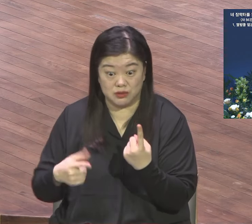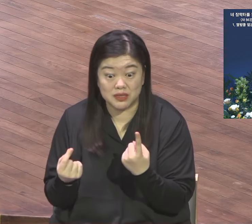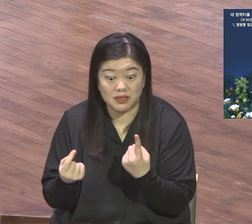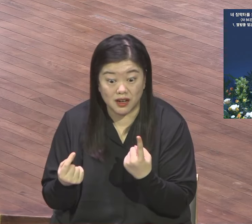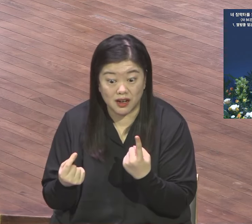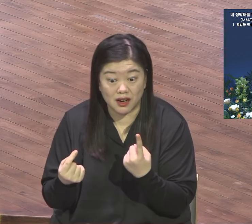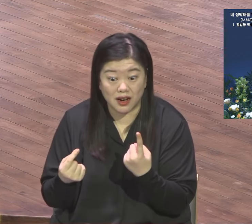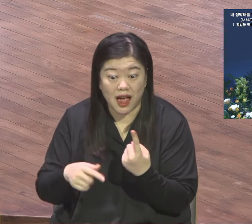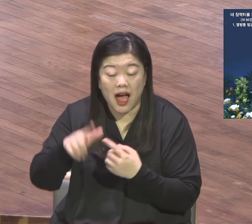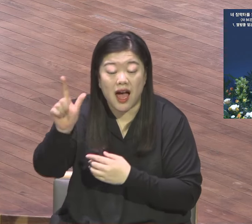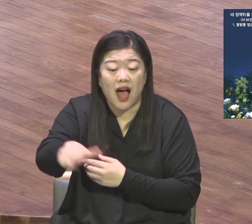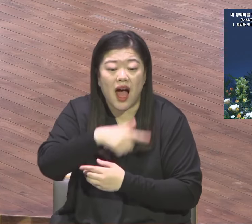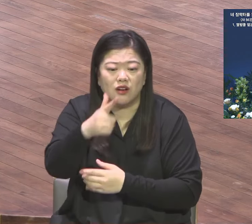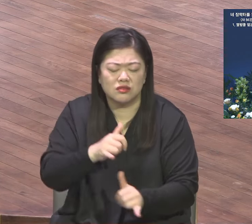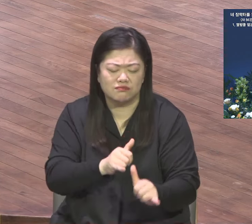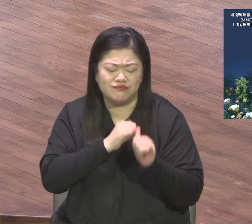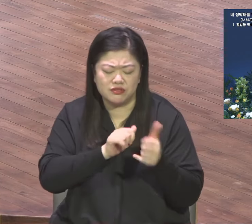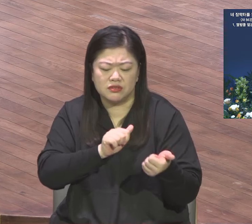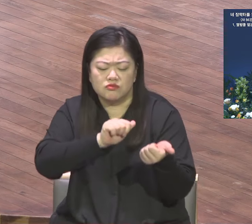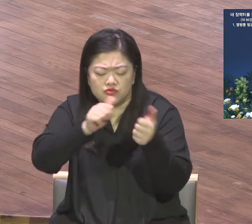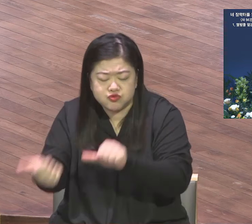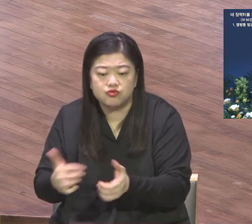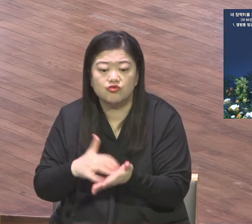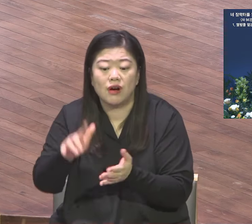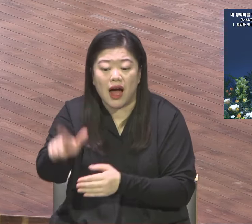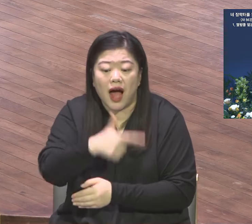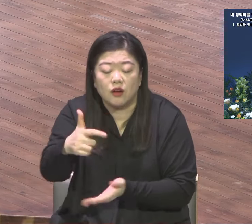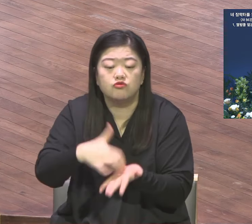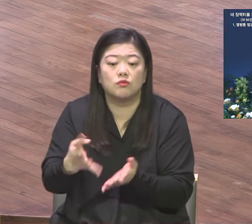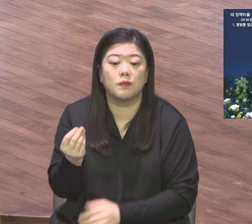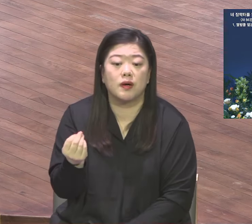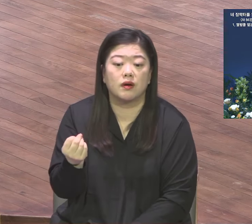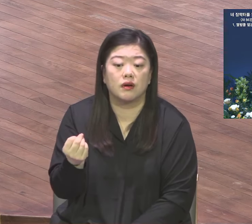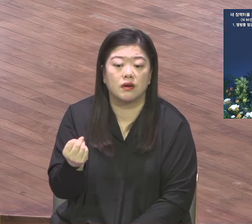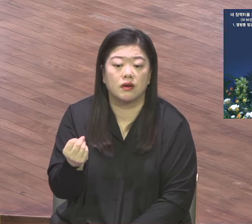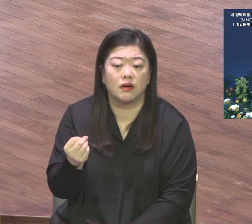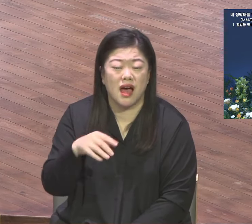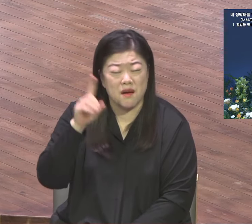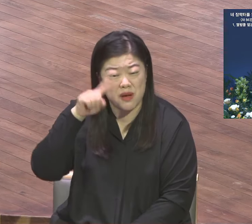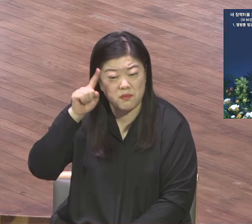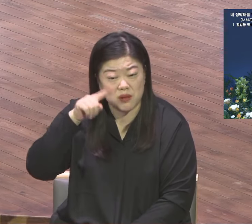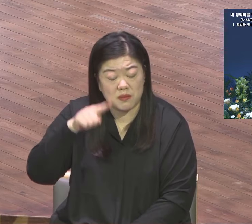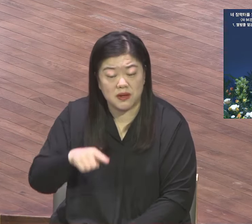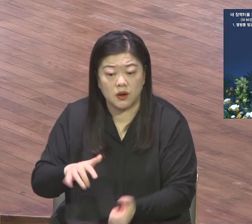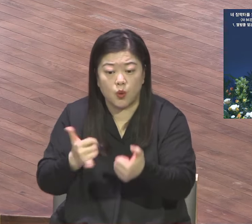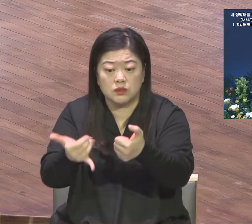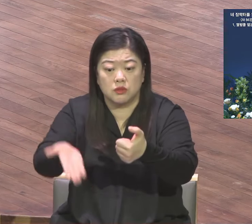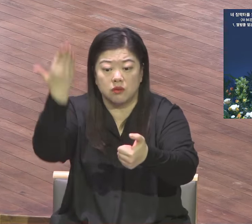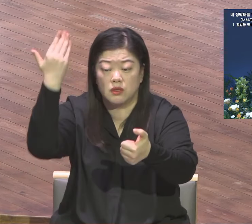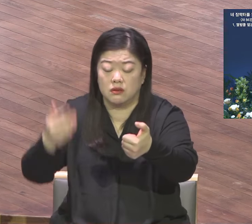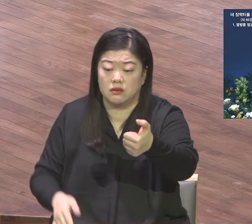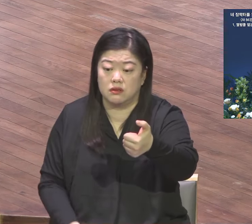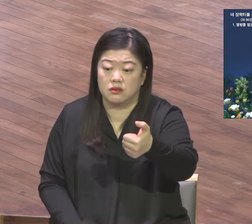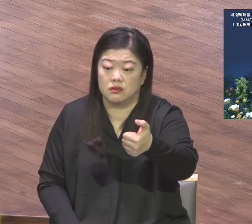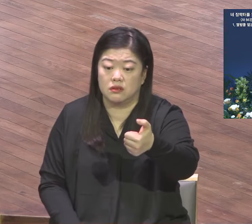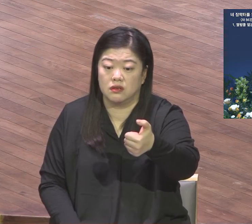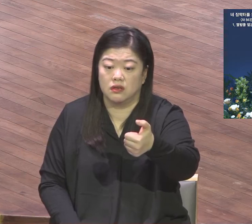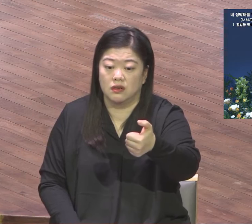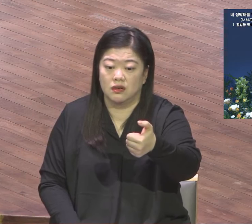우리가 잘 아는 이성규 씨가 자살하니까 안타깝다 저도 그랬습니다만 안타깝다 하지만 우리도 모르는 사람들이 40, 50명이